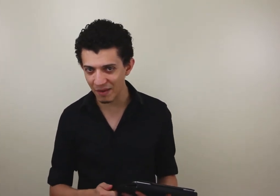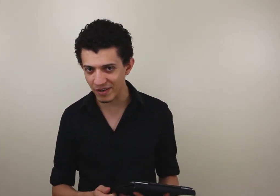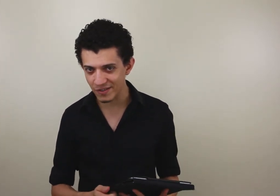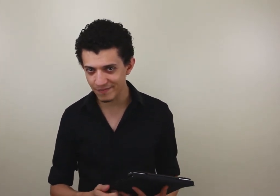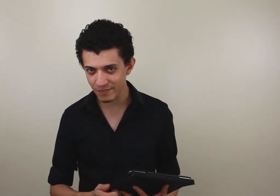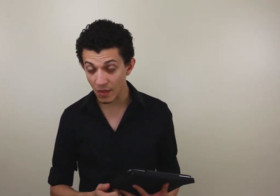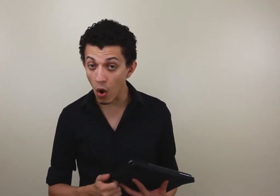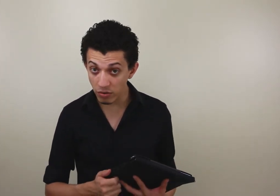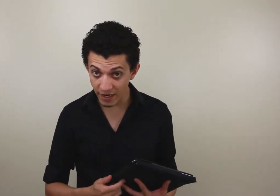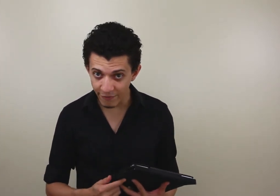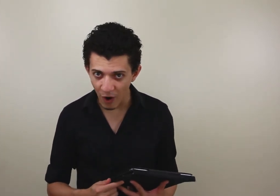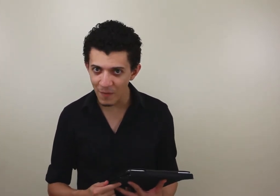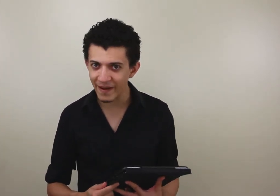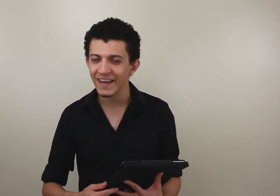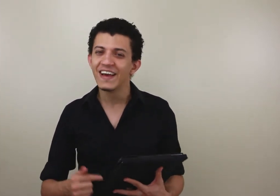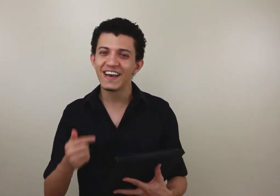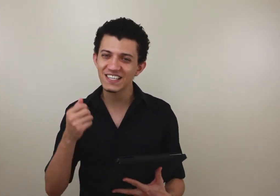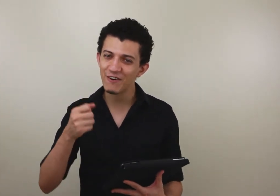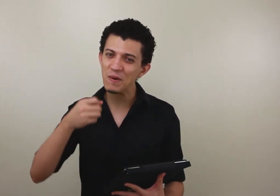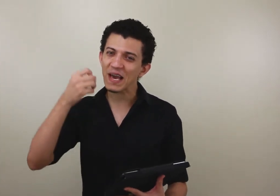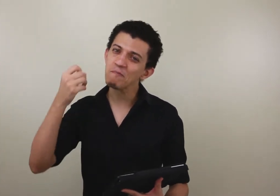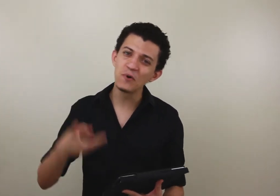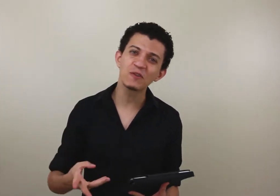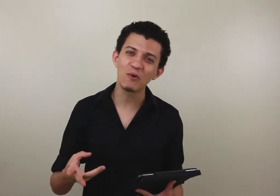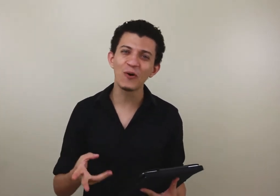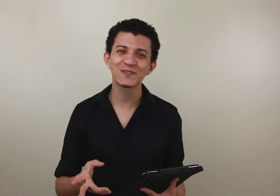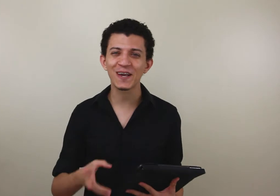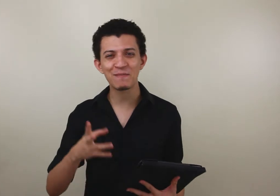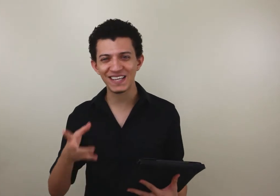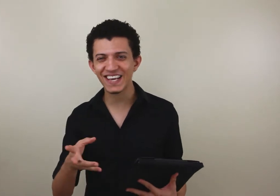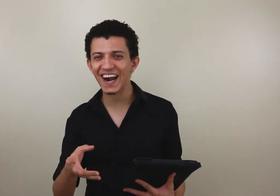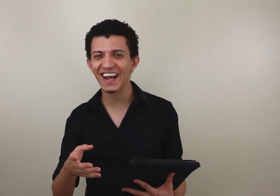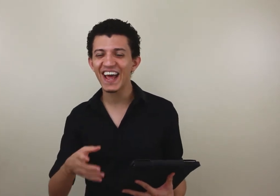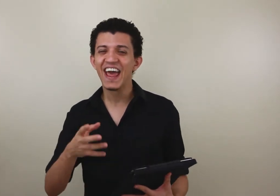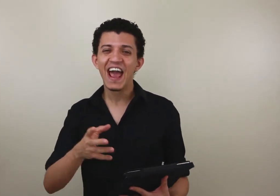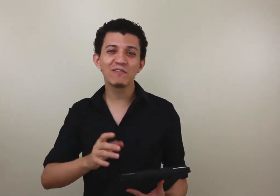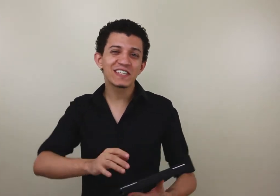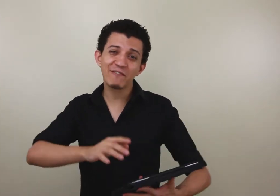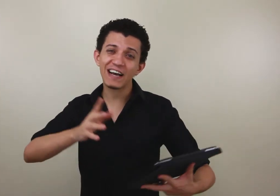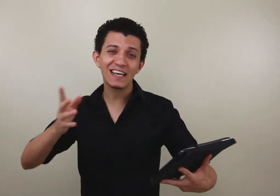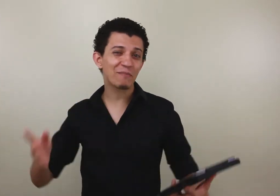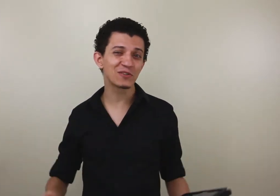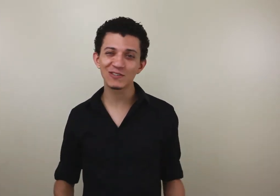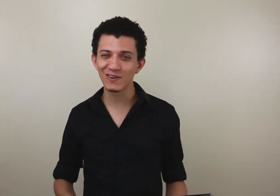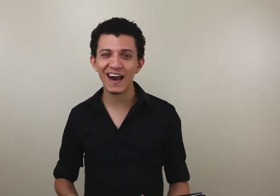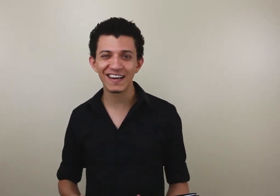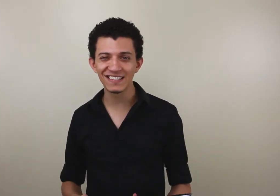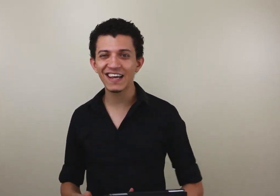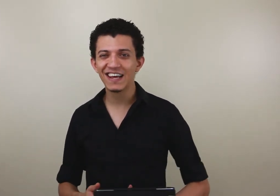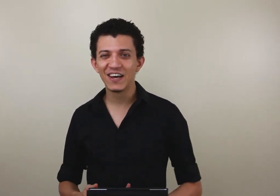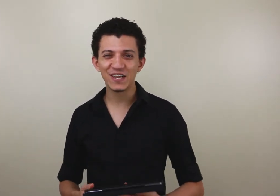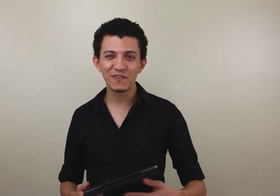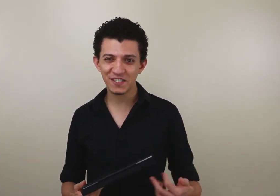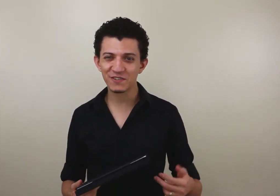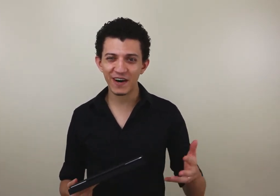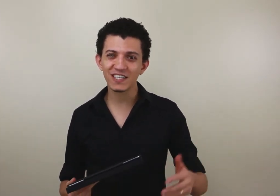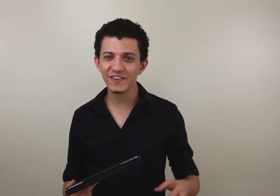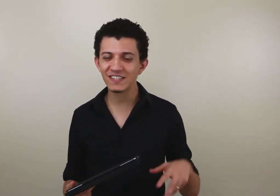Libras. Outra forma, e essa forma aqui é muito boa, só que é mais cara, é você viajar para os outros lugares, né? Já fiz isso várias vezes,